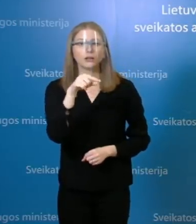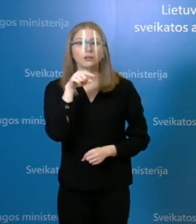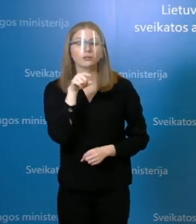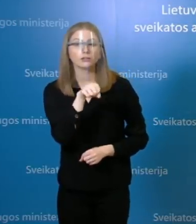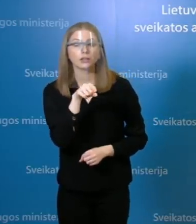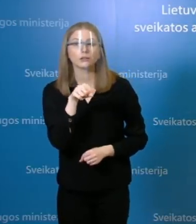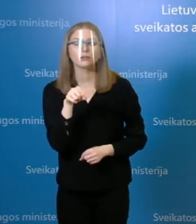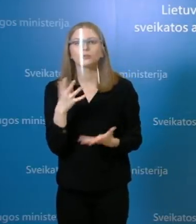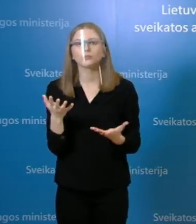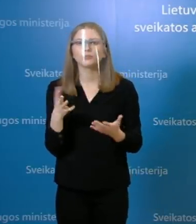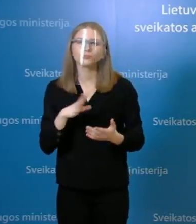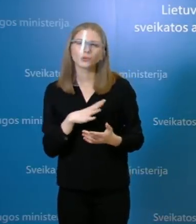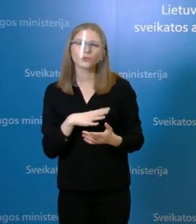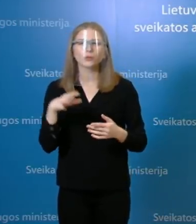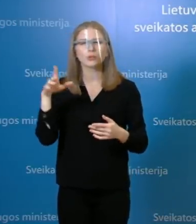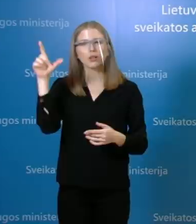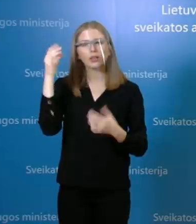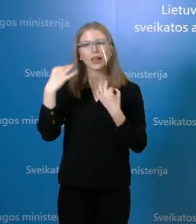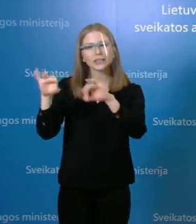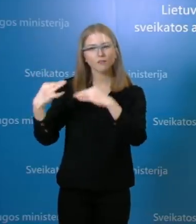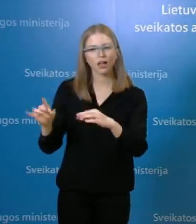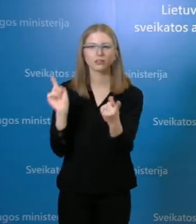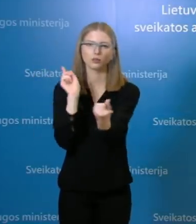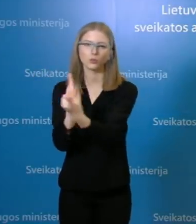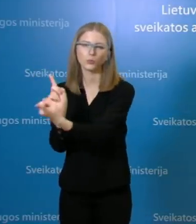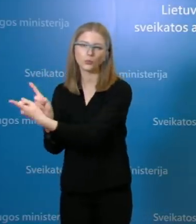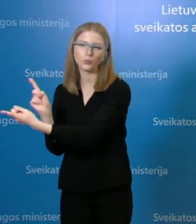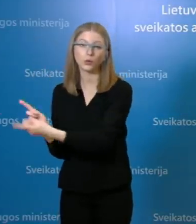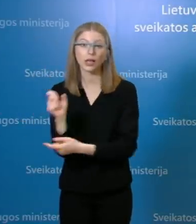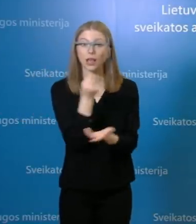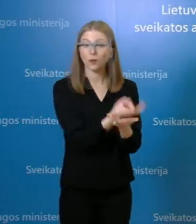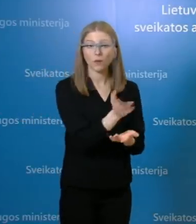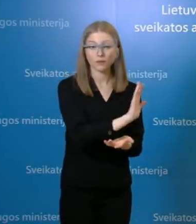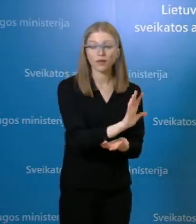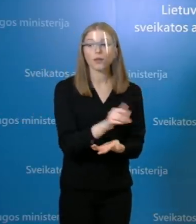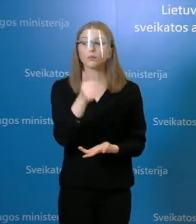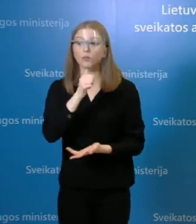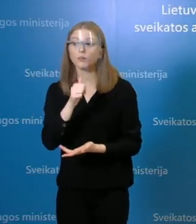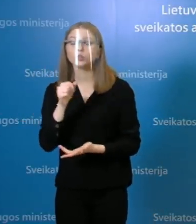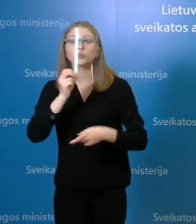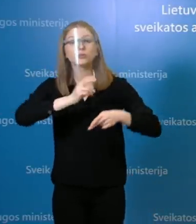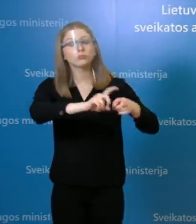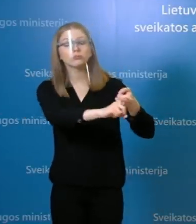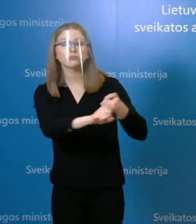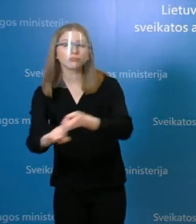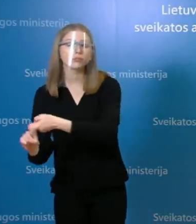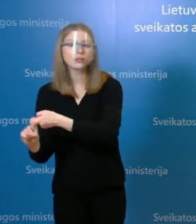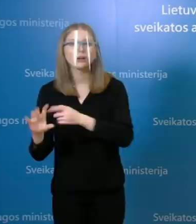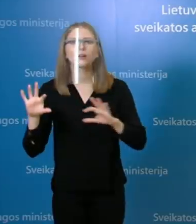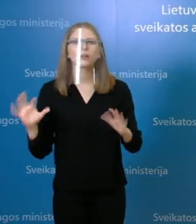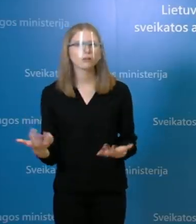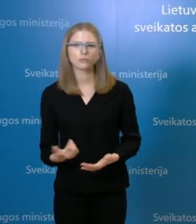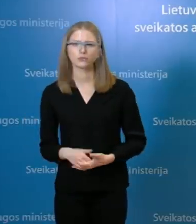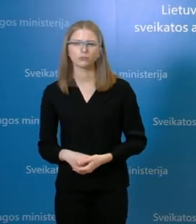susitikusios, tai ar viena užsikrėte nuo kitos, ar abi bedirbdamas užsikrėte nuo žmonių, kurie sirgo pušino